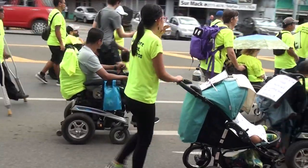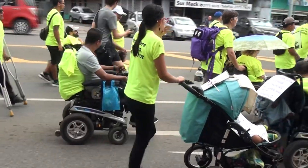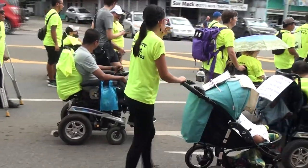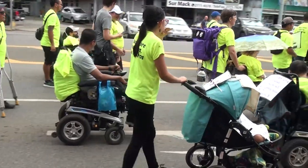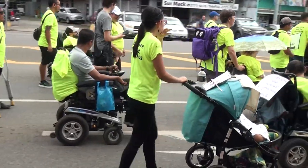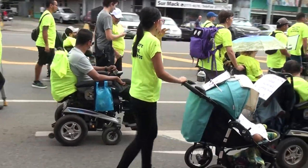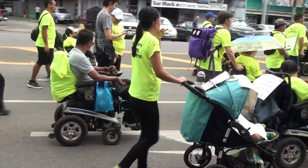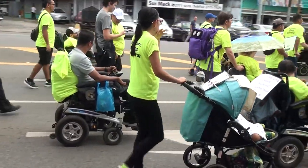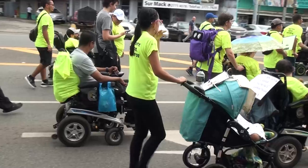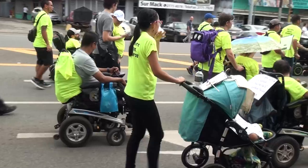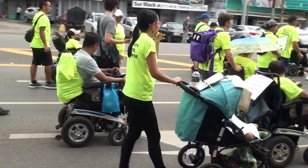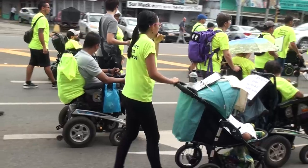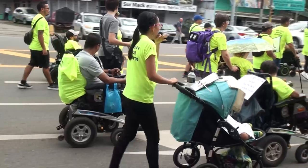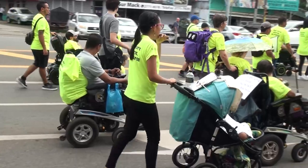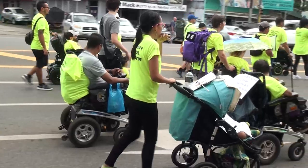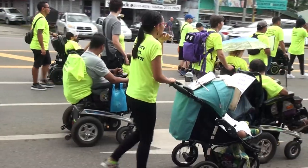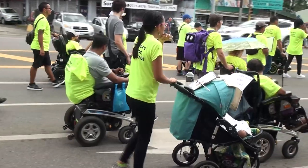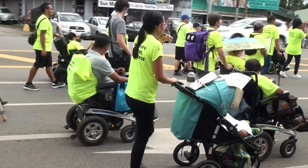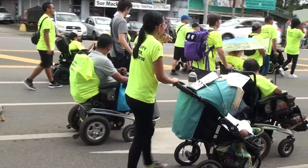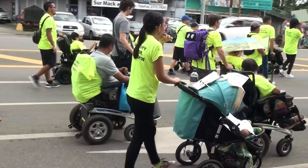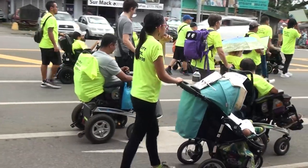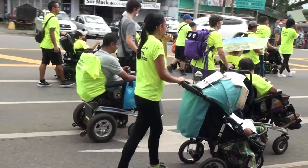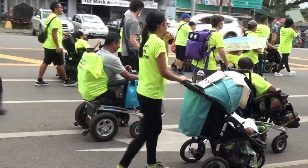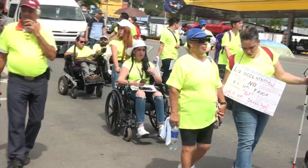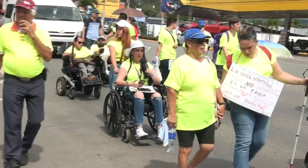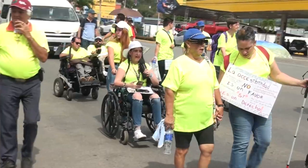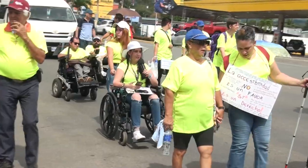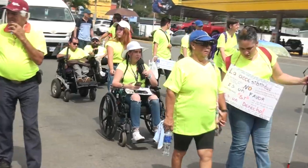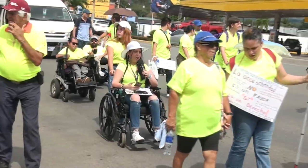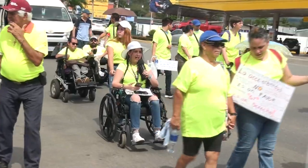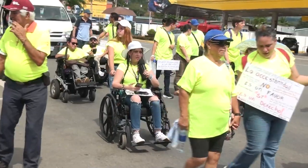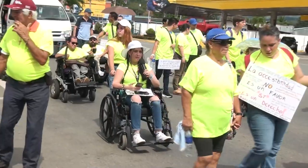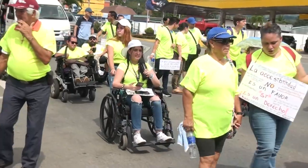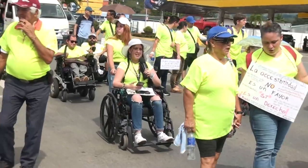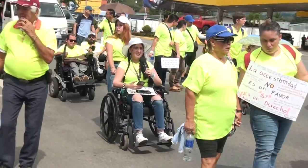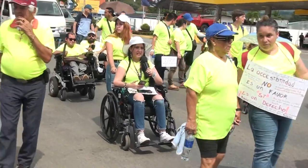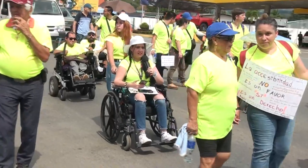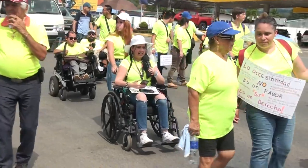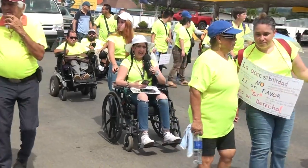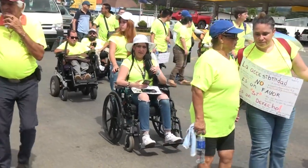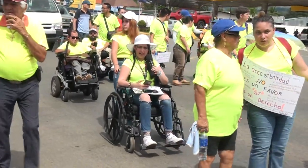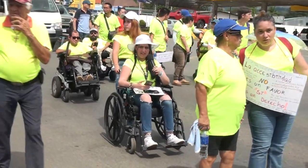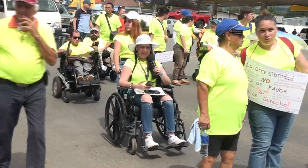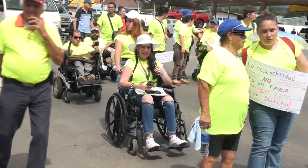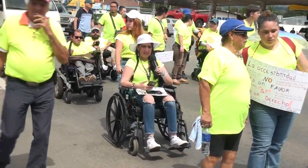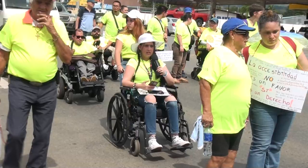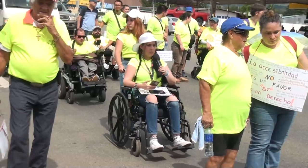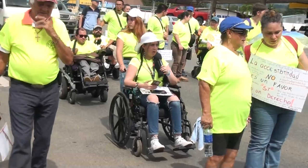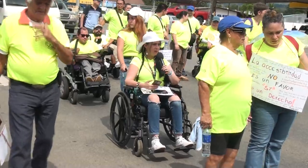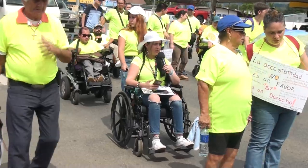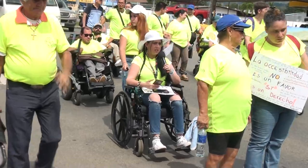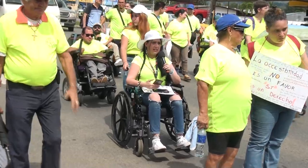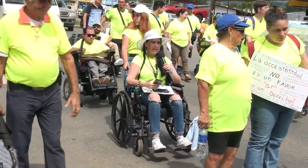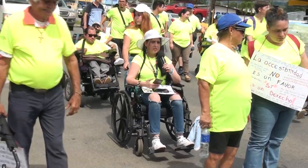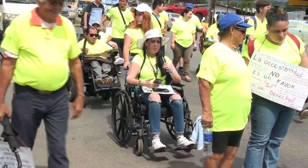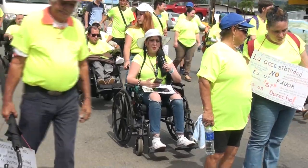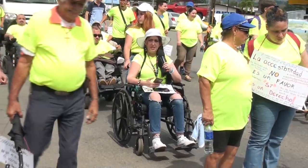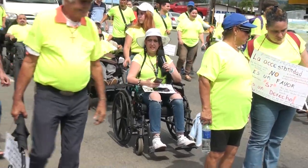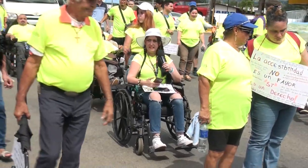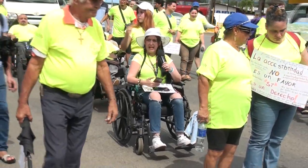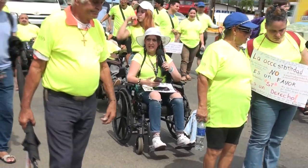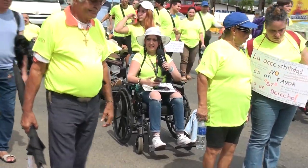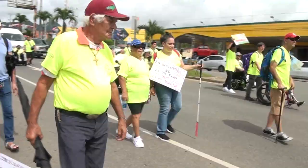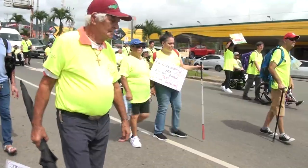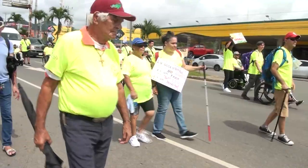inclusión, que queremos y uno. A todas nuestras necesidades básicas, son nuestros derechos